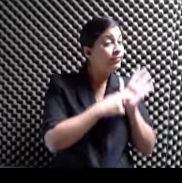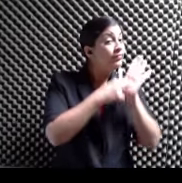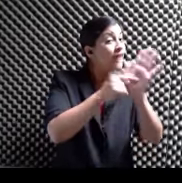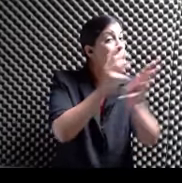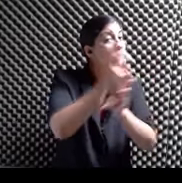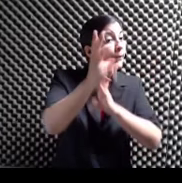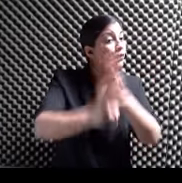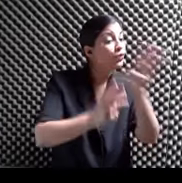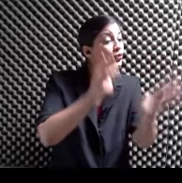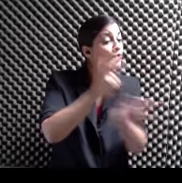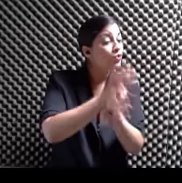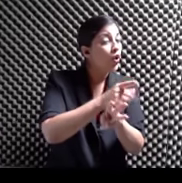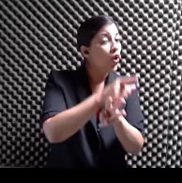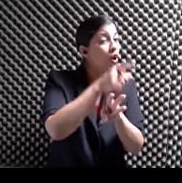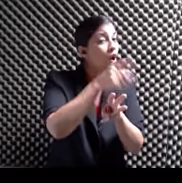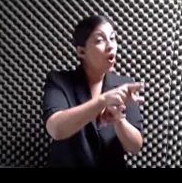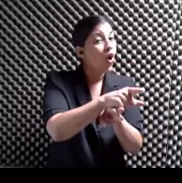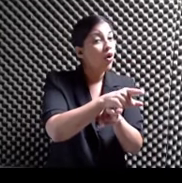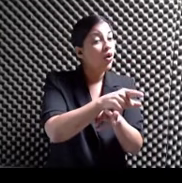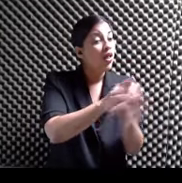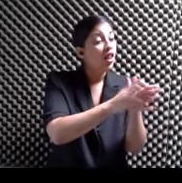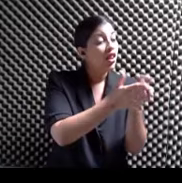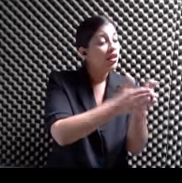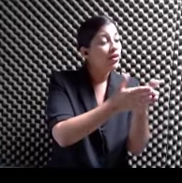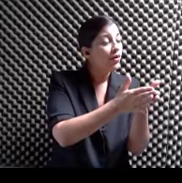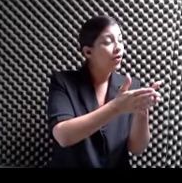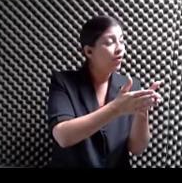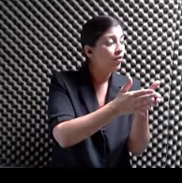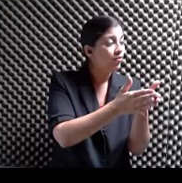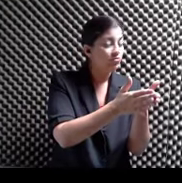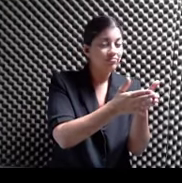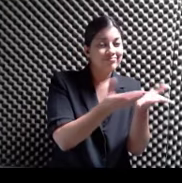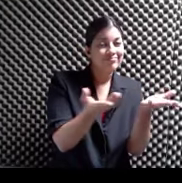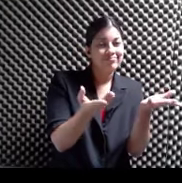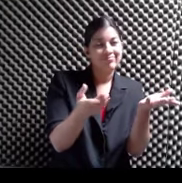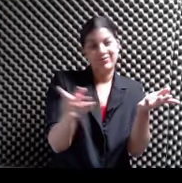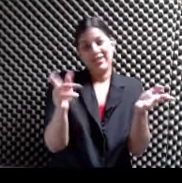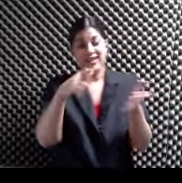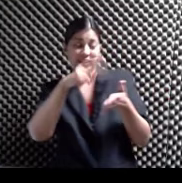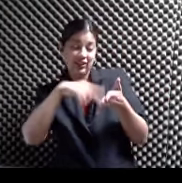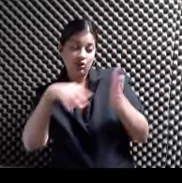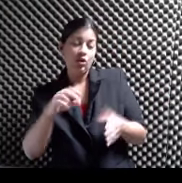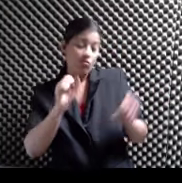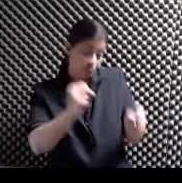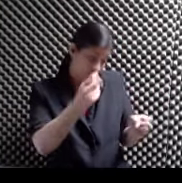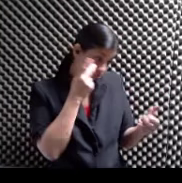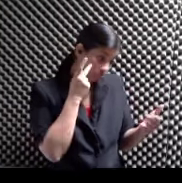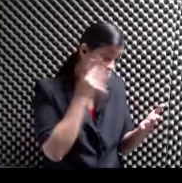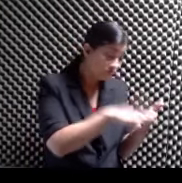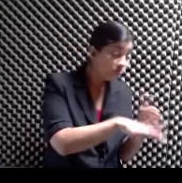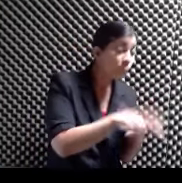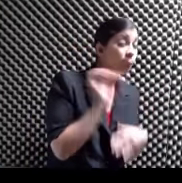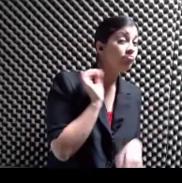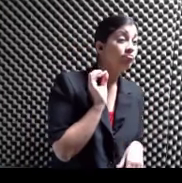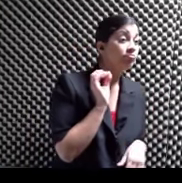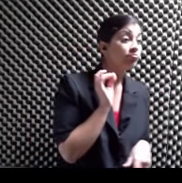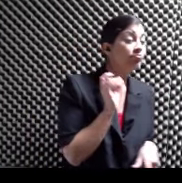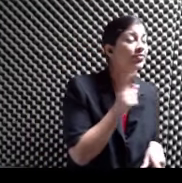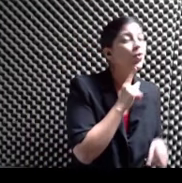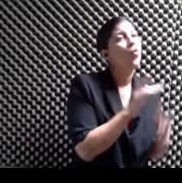Tegucigalpa Fuera quizás Más accesible A los lectores También quise Que fuese un libro Hecho por las manos Porque el